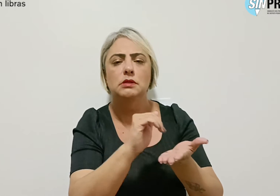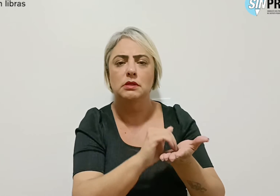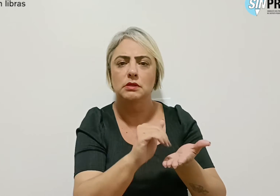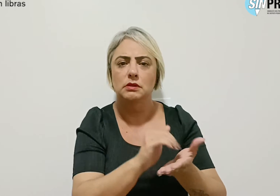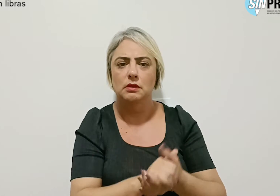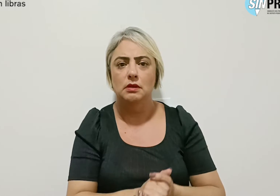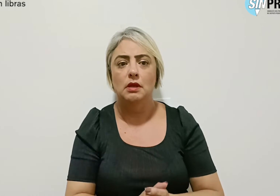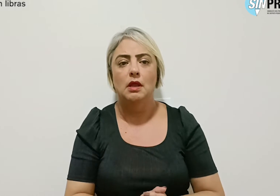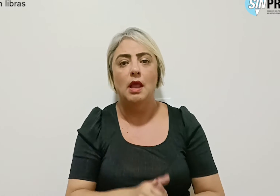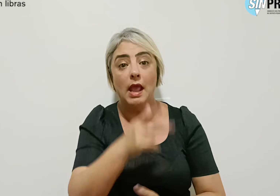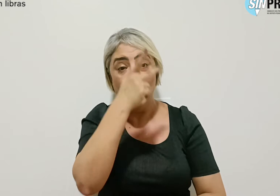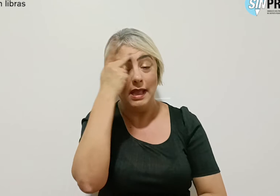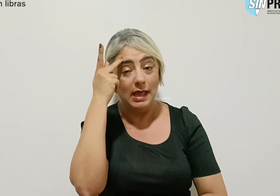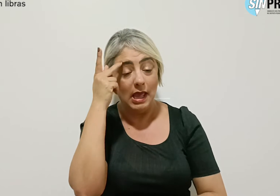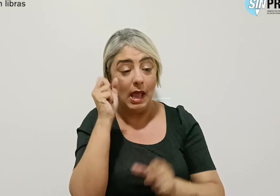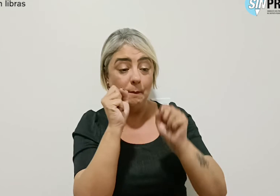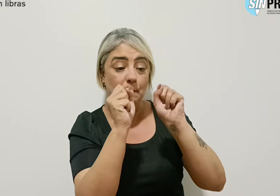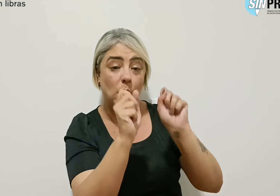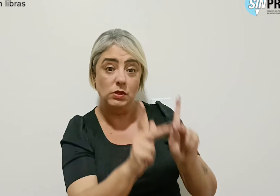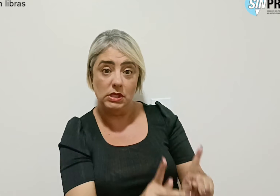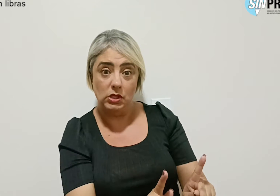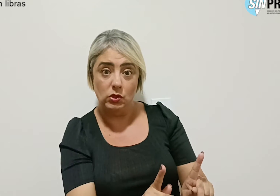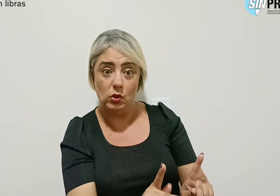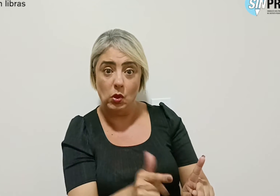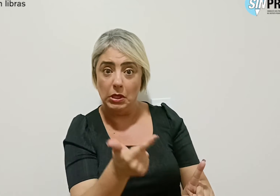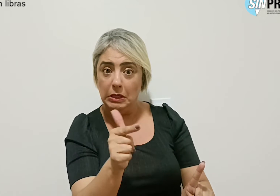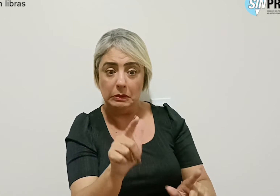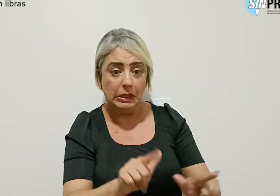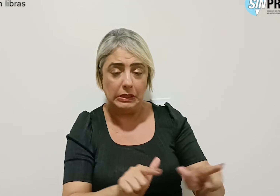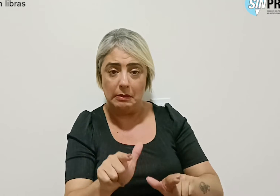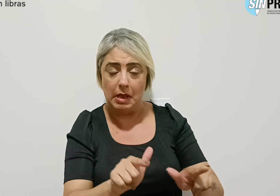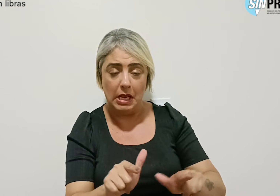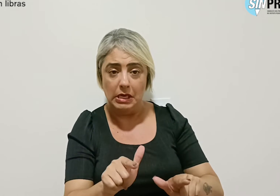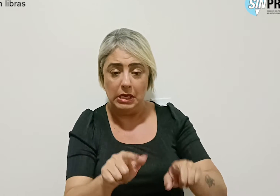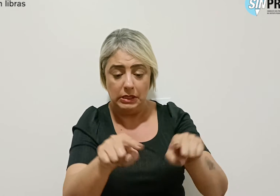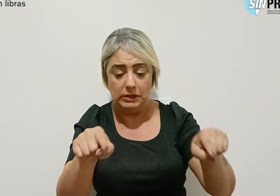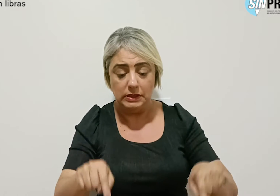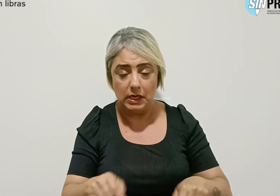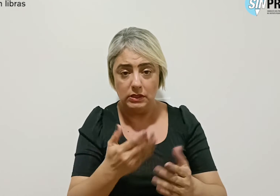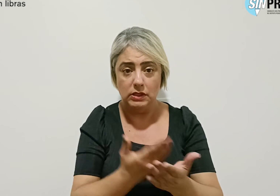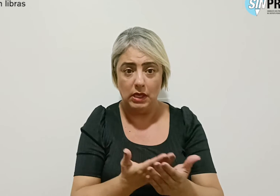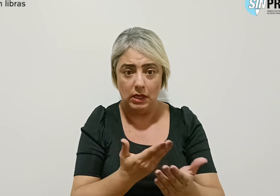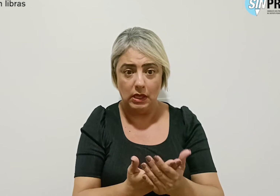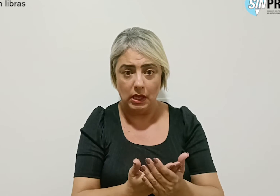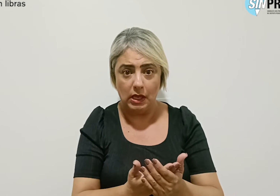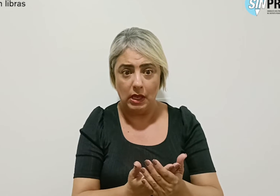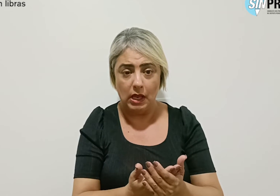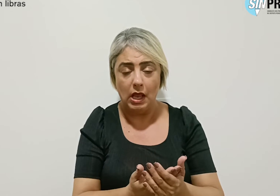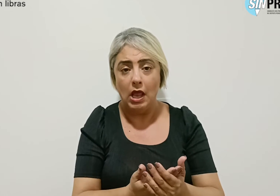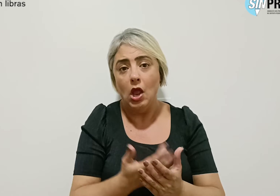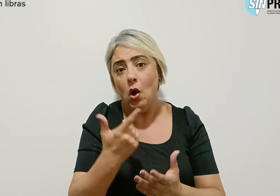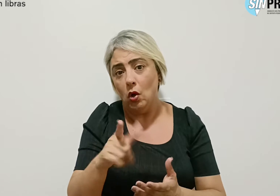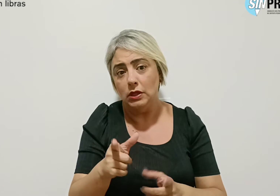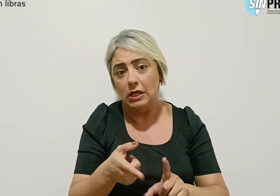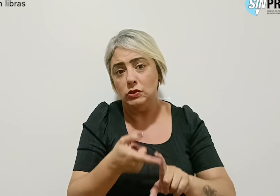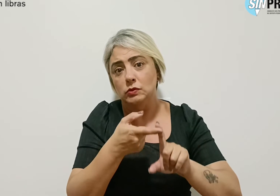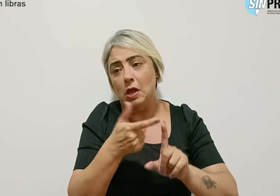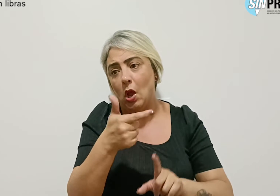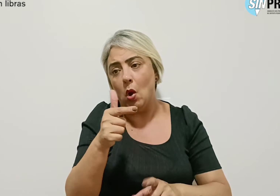Quem está aposentado, sem atividade em sala de aula, designado para funções nas regionais